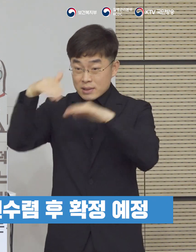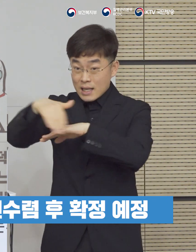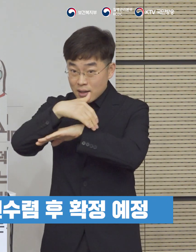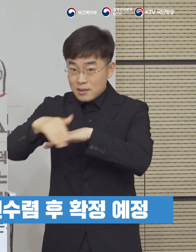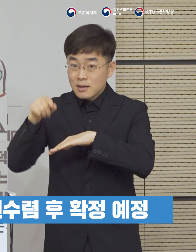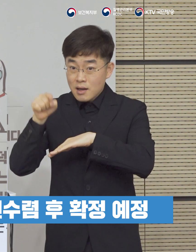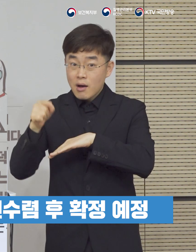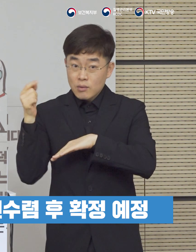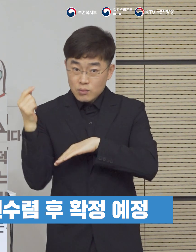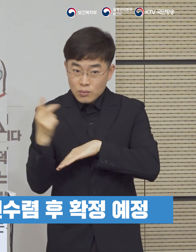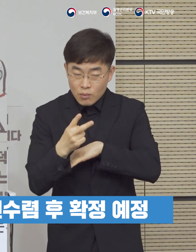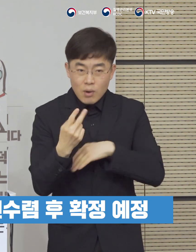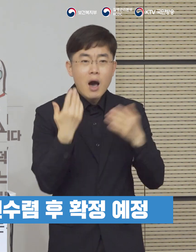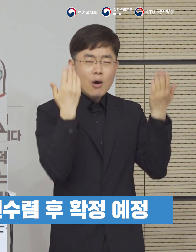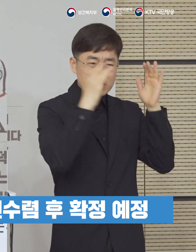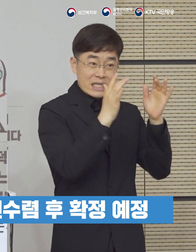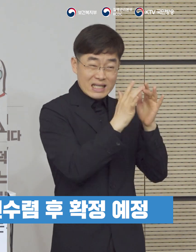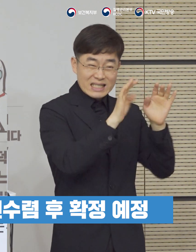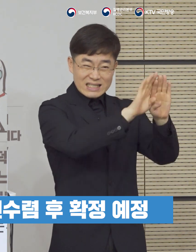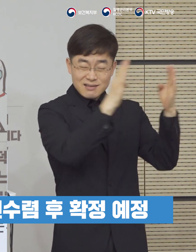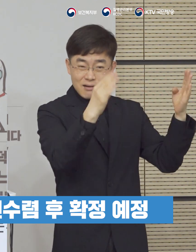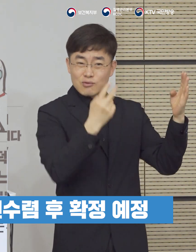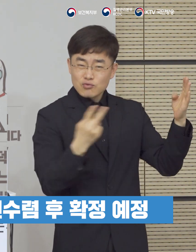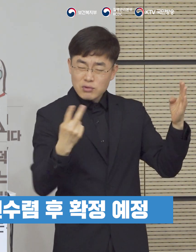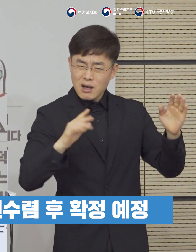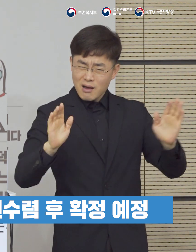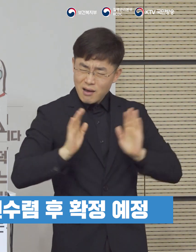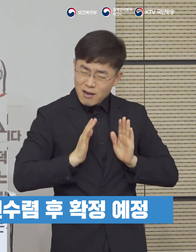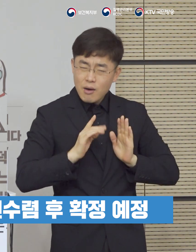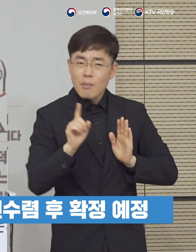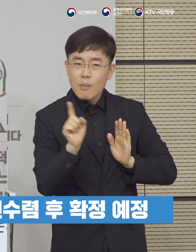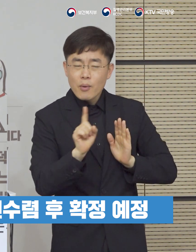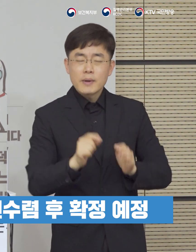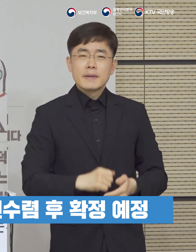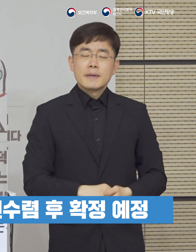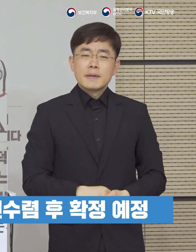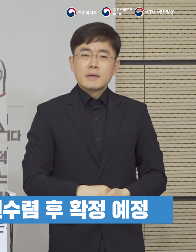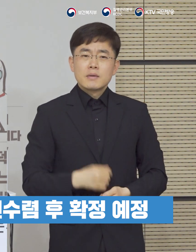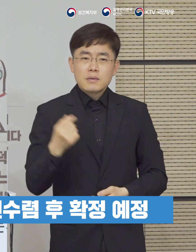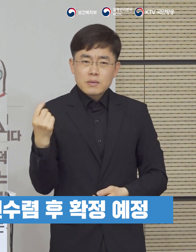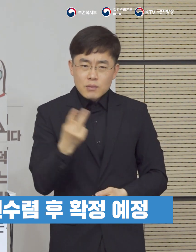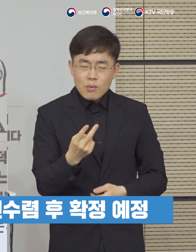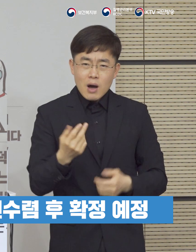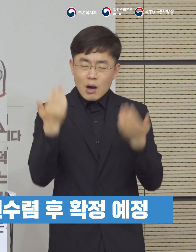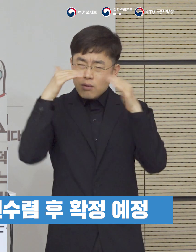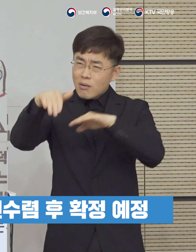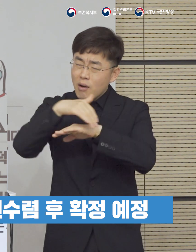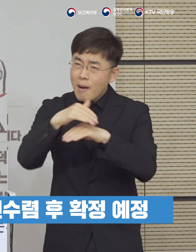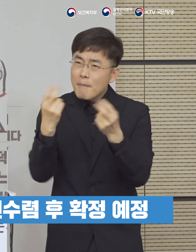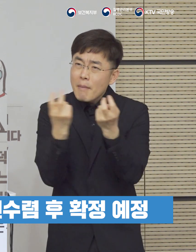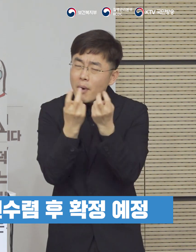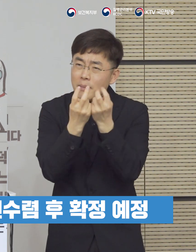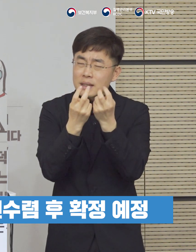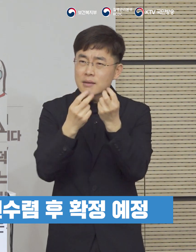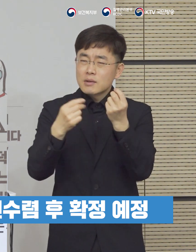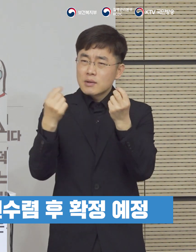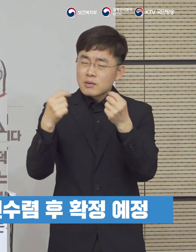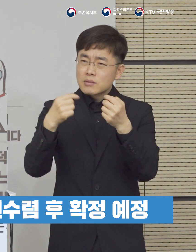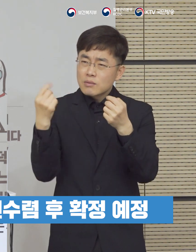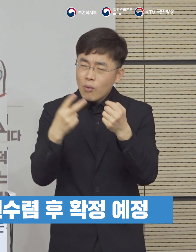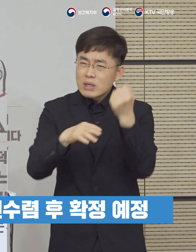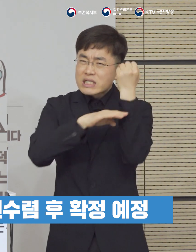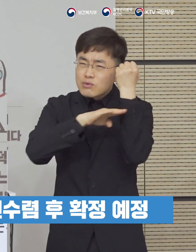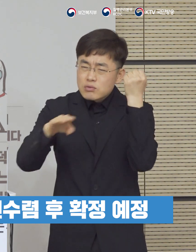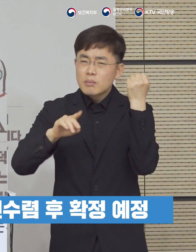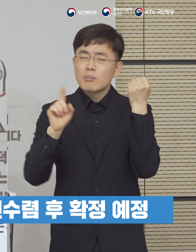등교수업을 병행할지 여부도 이러한 등교계약의 시기 또 방법 등에 관해서